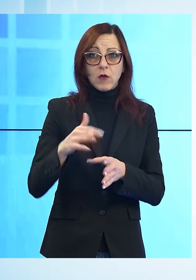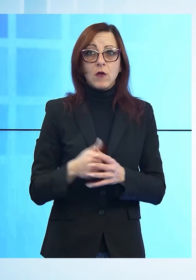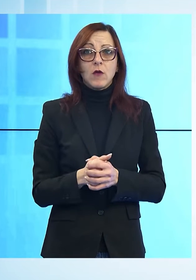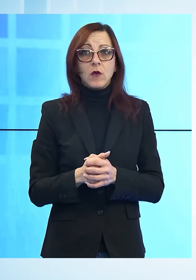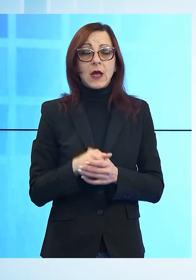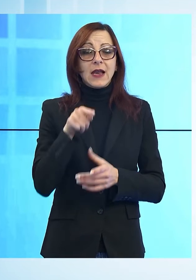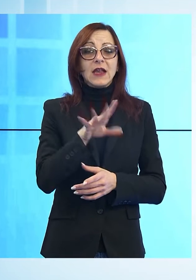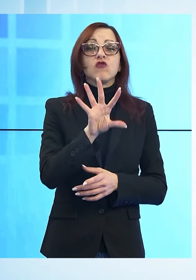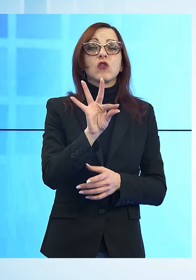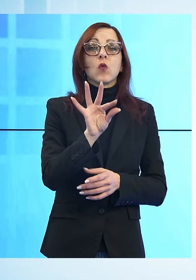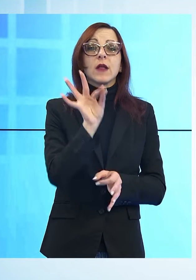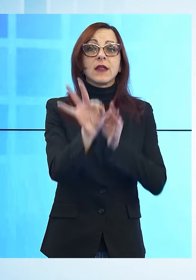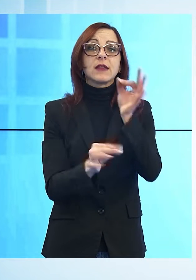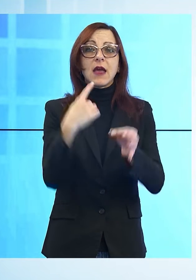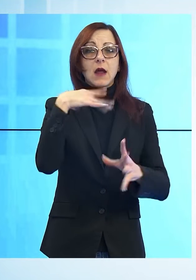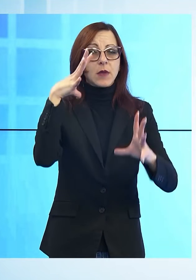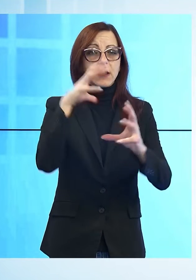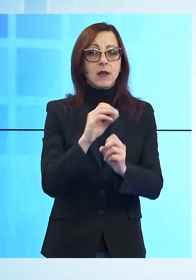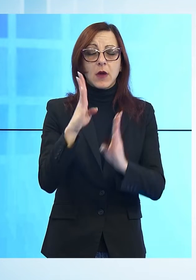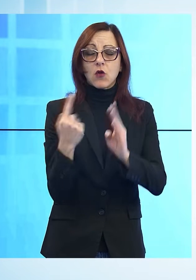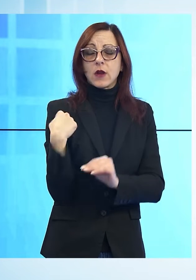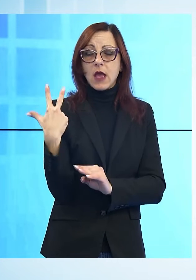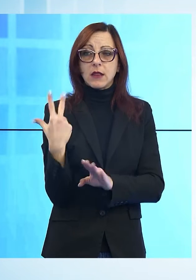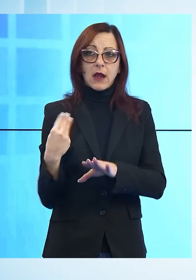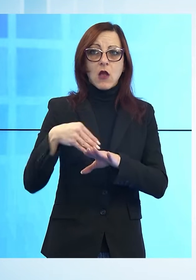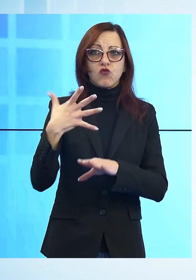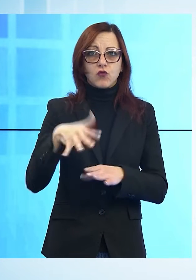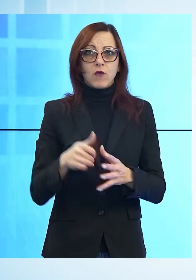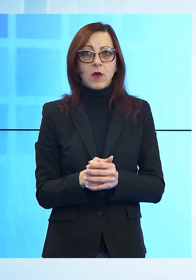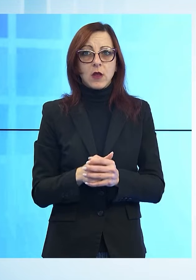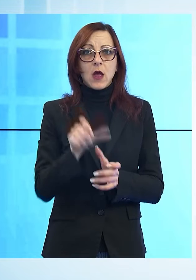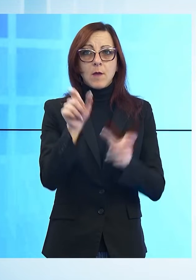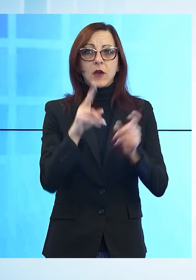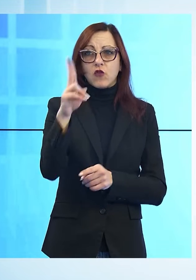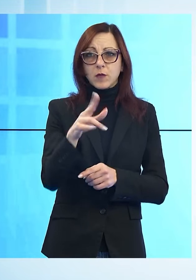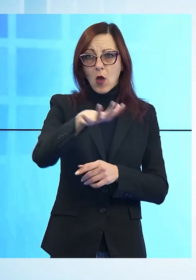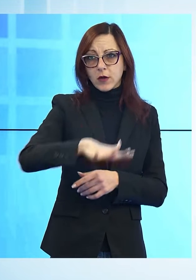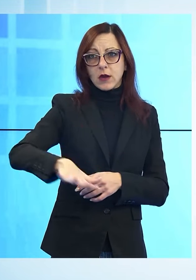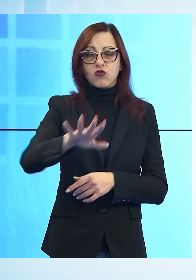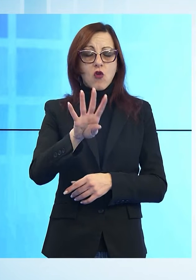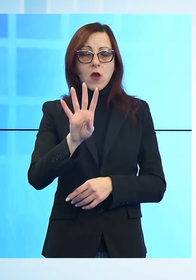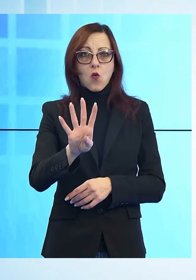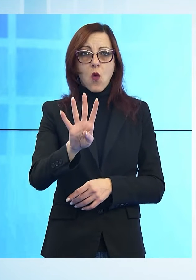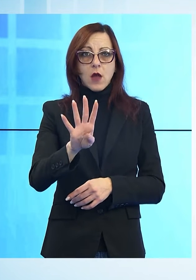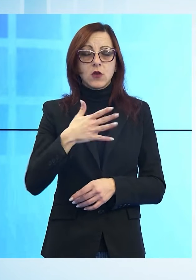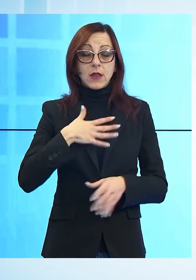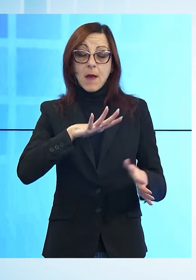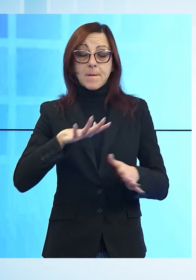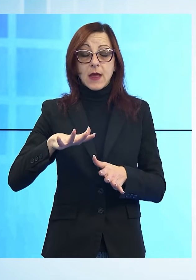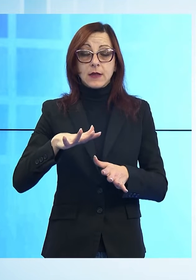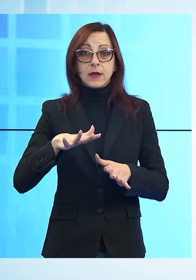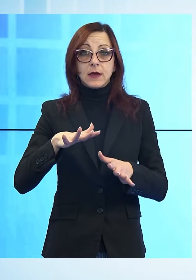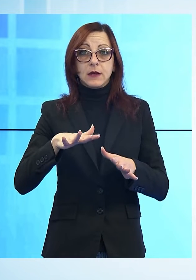terapia intensiva, 3 in più rispetto a ieri. I decessi sono 4 in tutta la regione, l'età media è di quasi